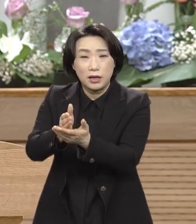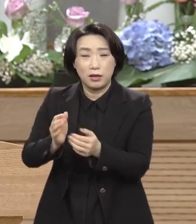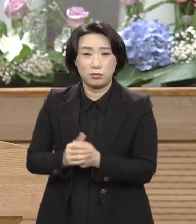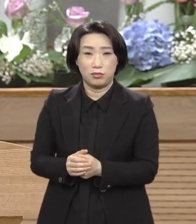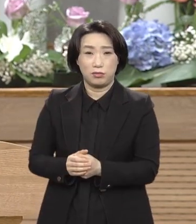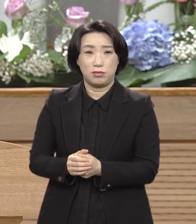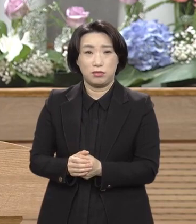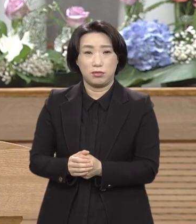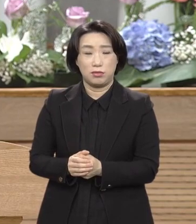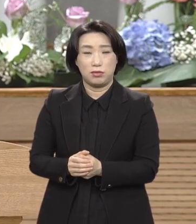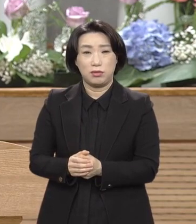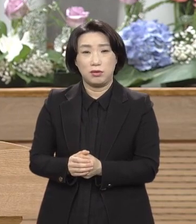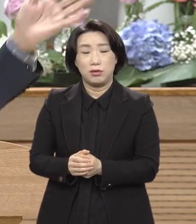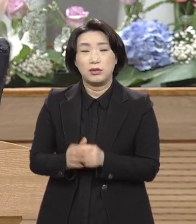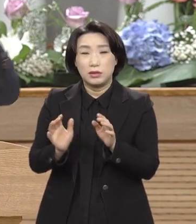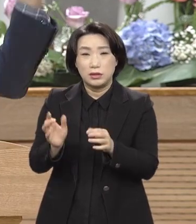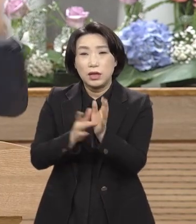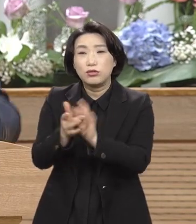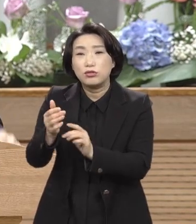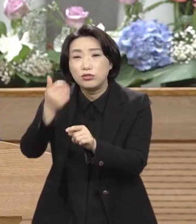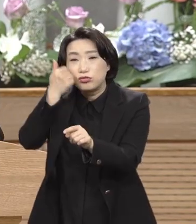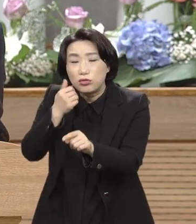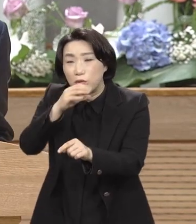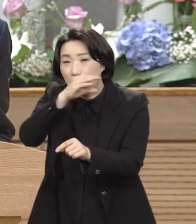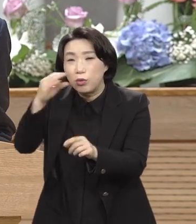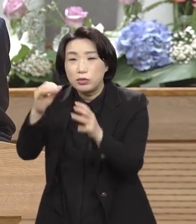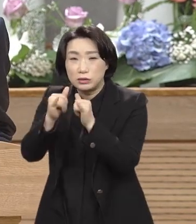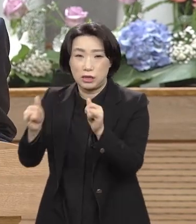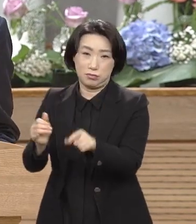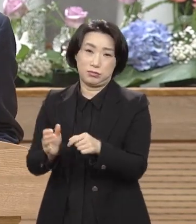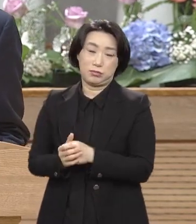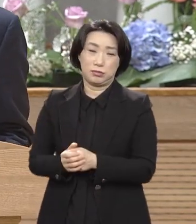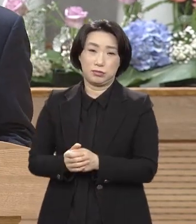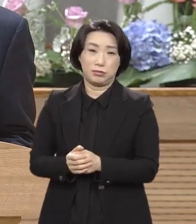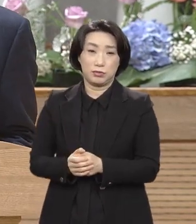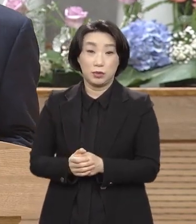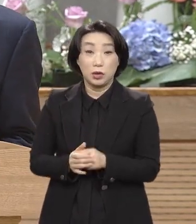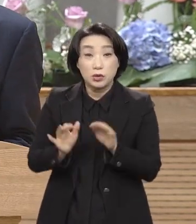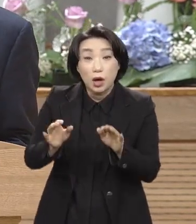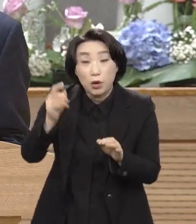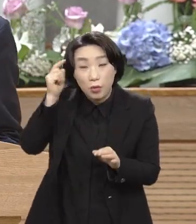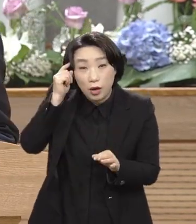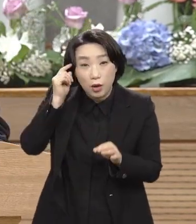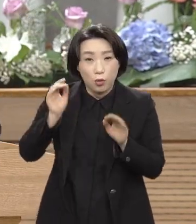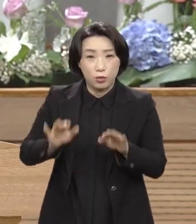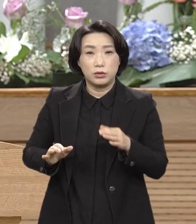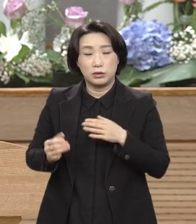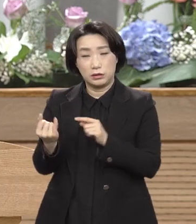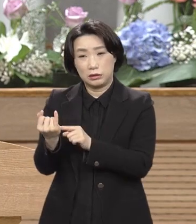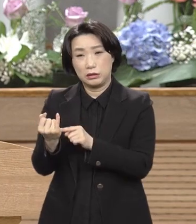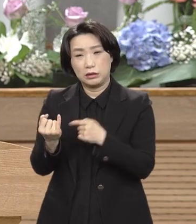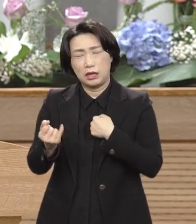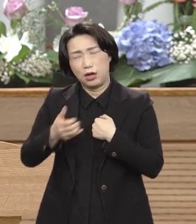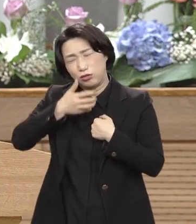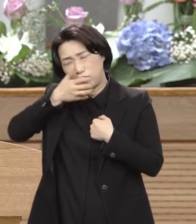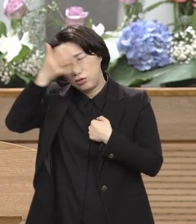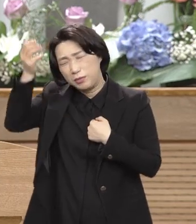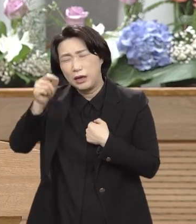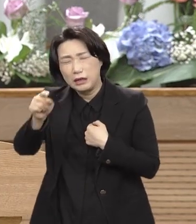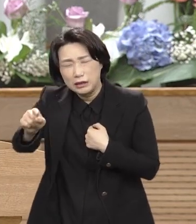말아라 그 사람은 옳은 사람이라 왜 오늘 내 꿈에 그 사람을 위해서 내가